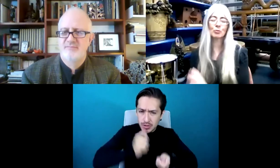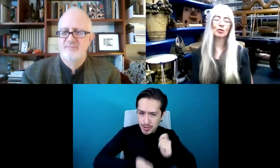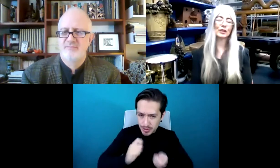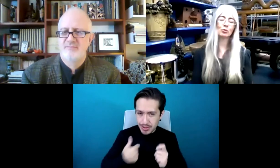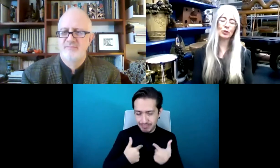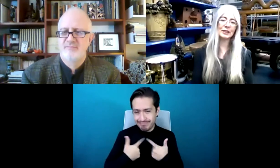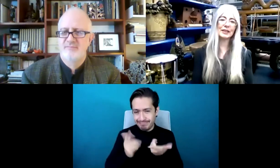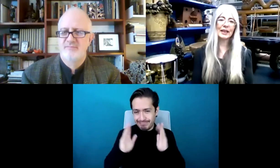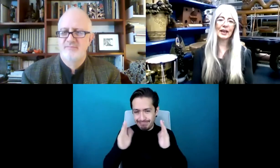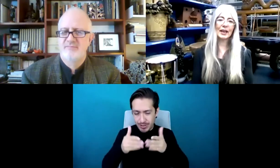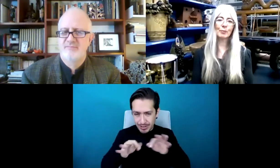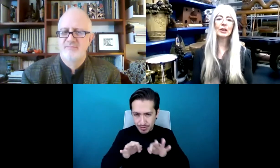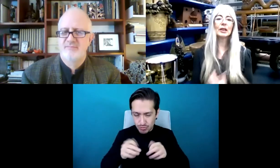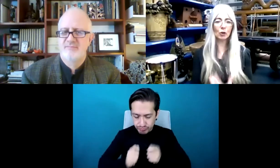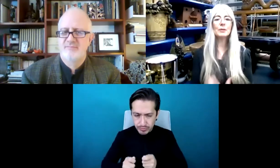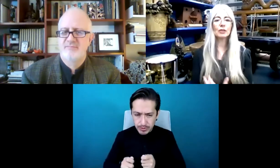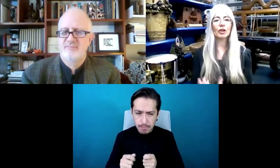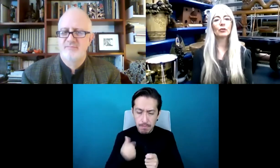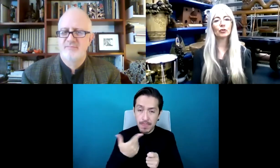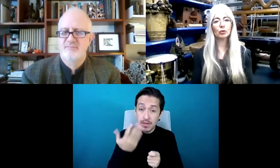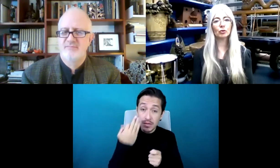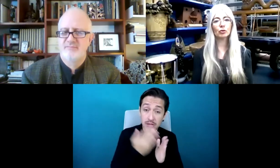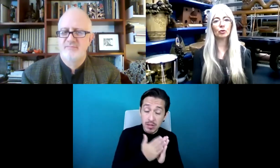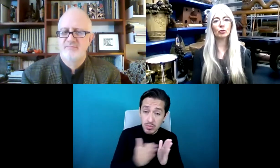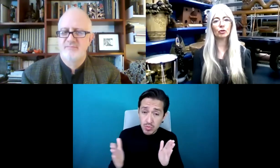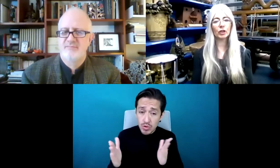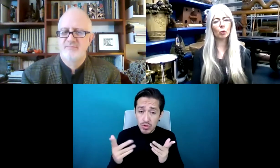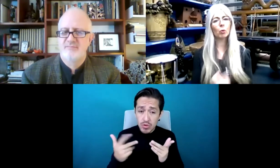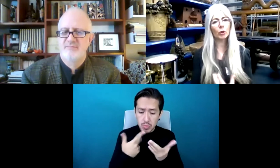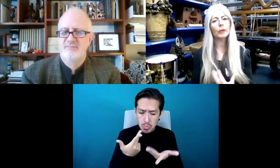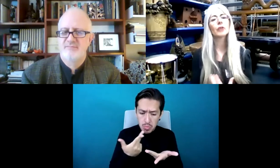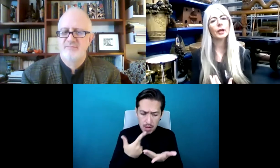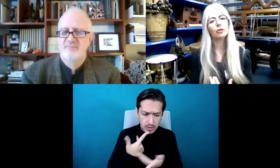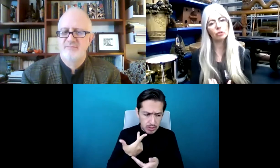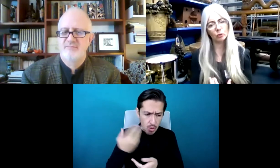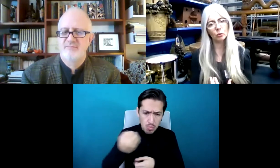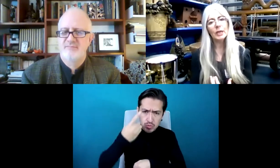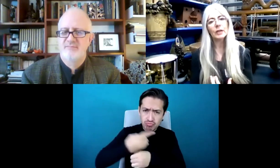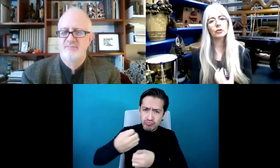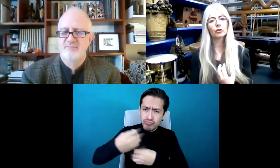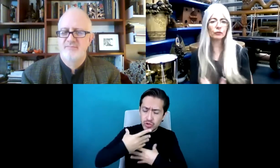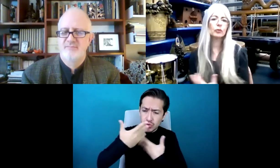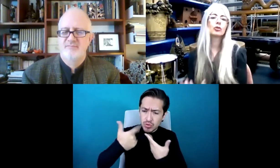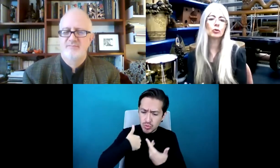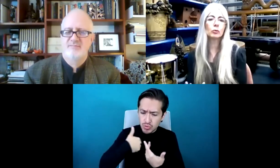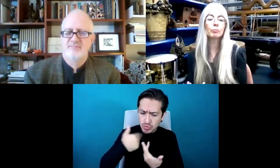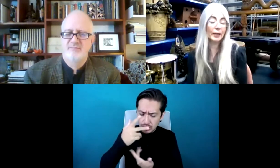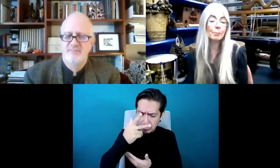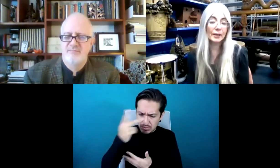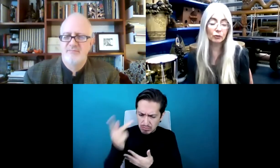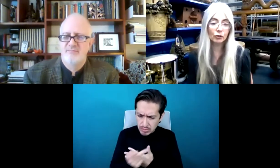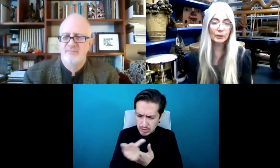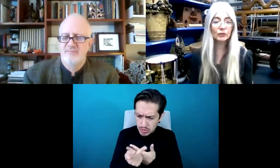Entonces este periodo, además de este proyecto, me permitió la oportunidad de preguntarme qué más puedo